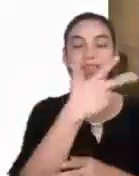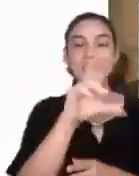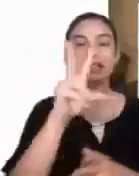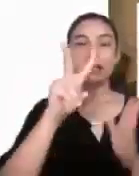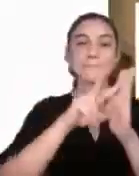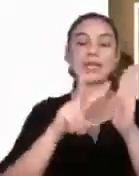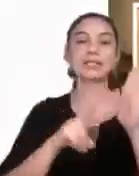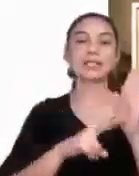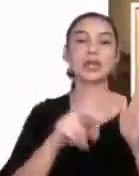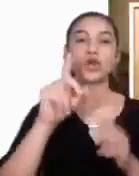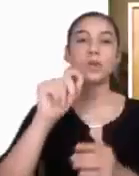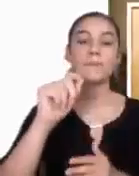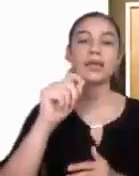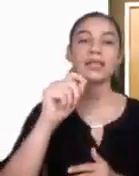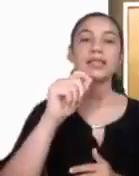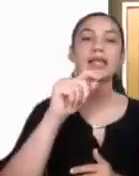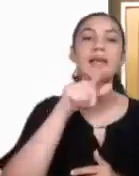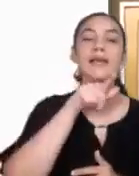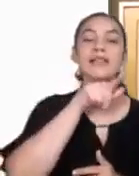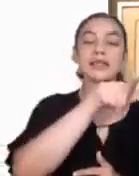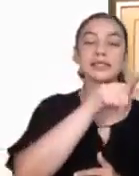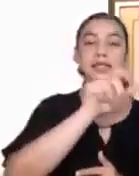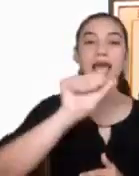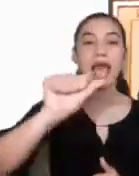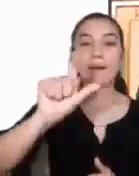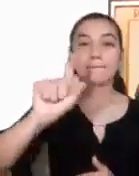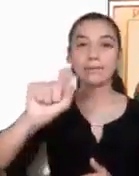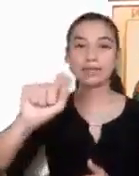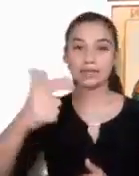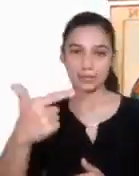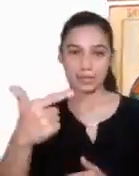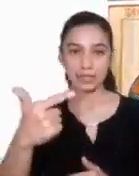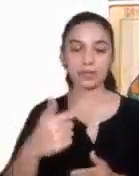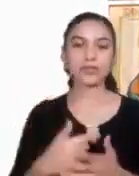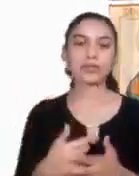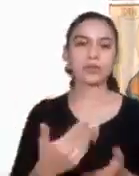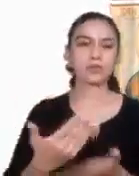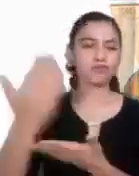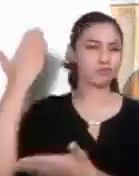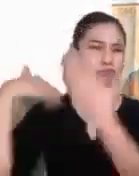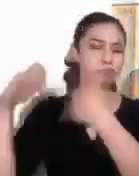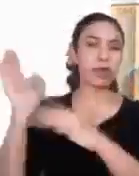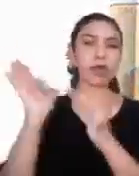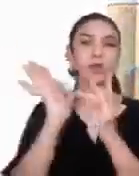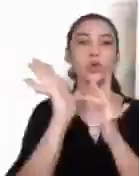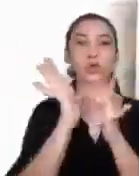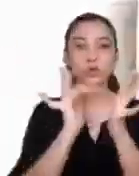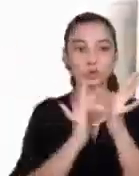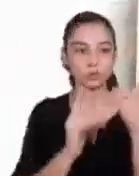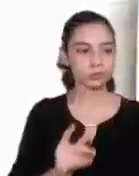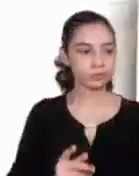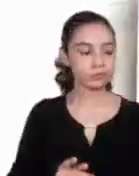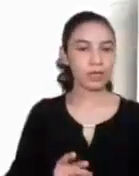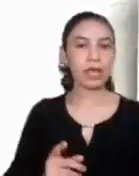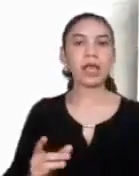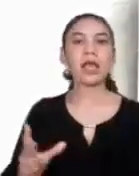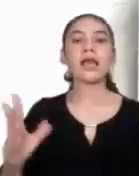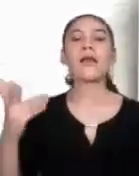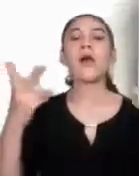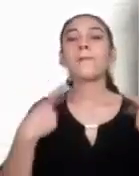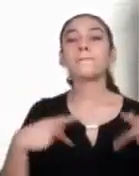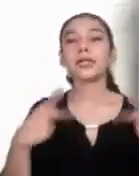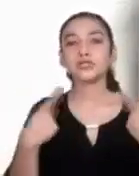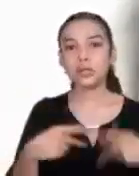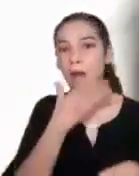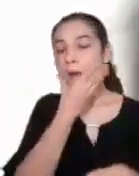10, versículos del 17 al 27. En aquel tiempo cuando salía Jesús, al camino